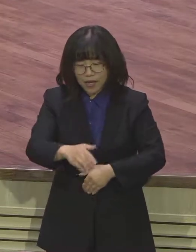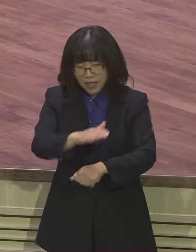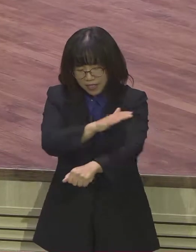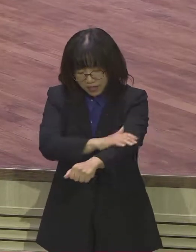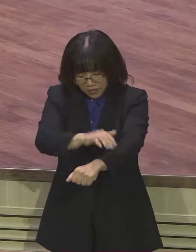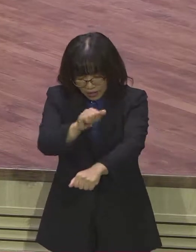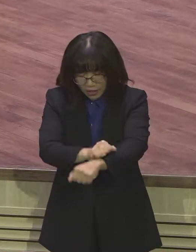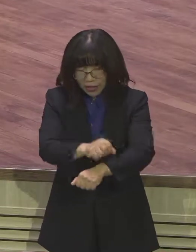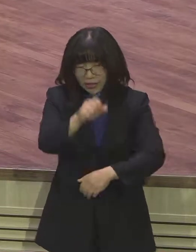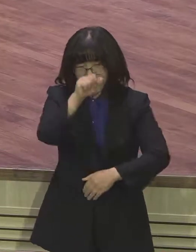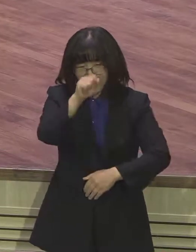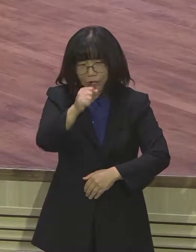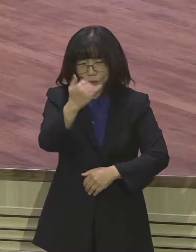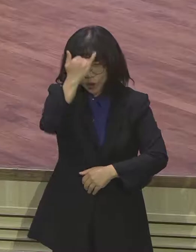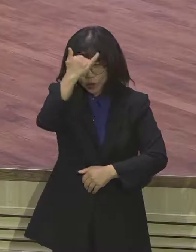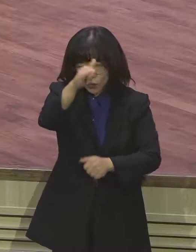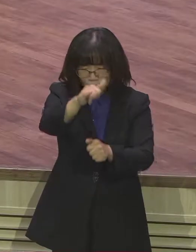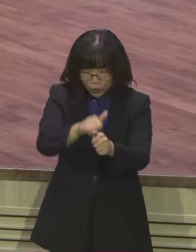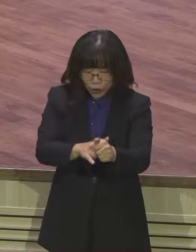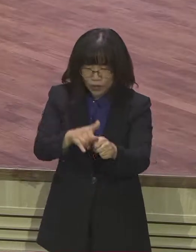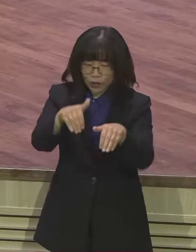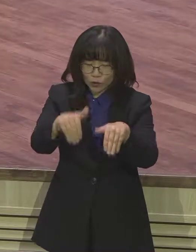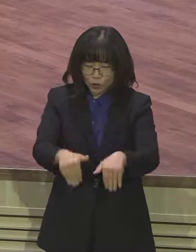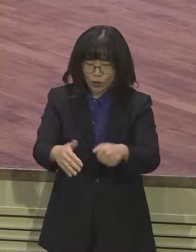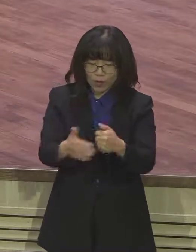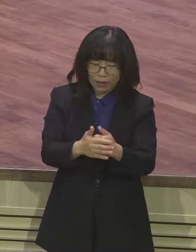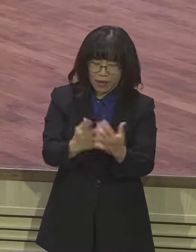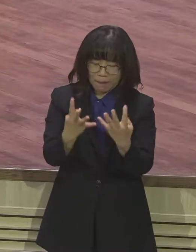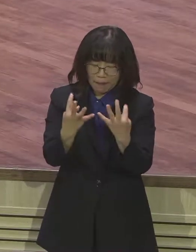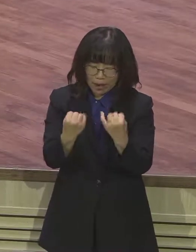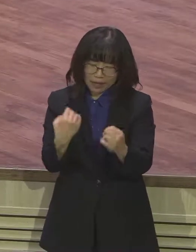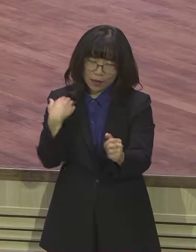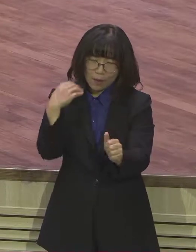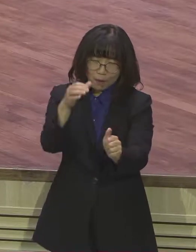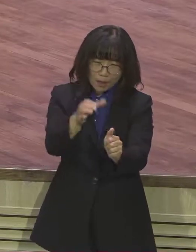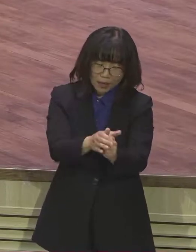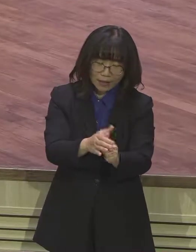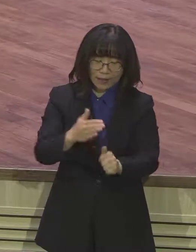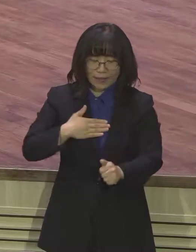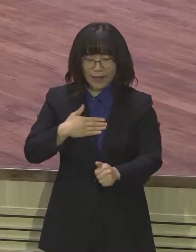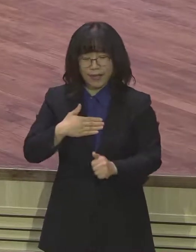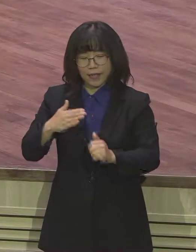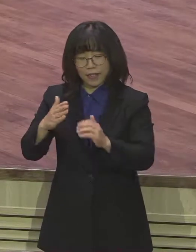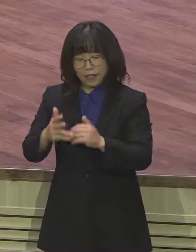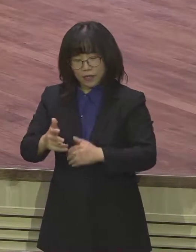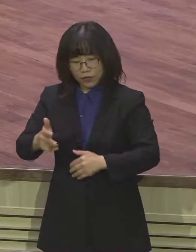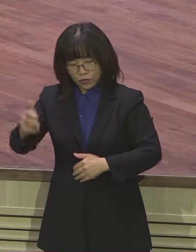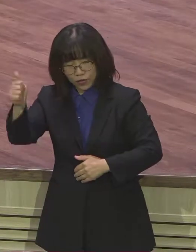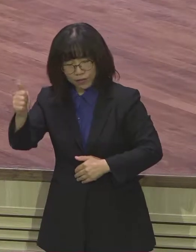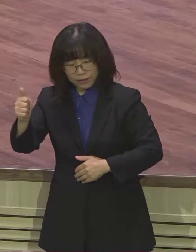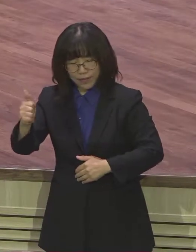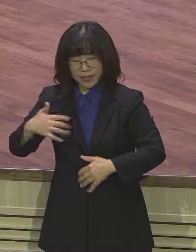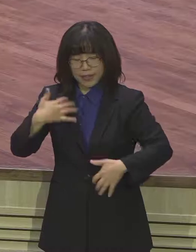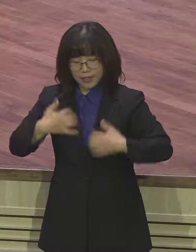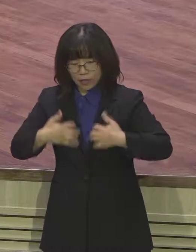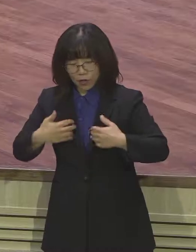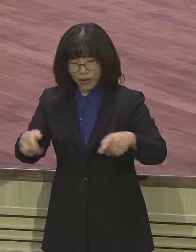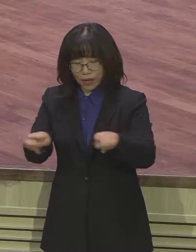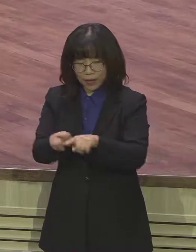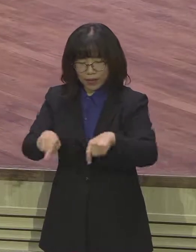적은 일에 충성하였음에 내가 많은 것을 내게 맡기리니 내 주인의 즐거움에 참여할지니라 주님